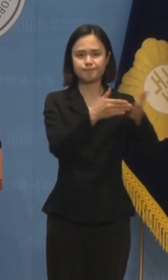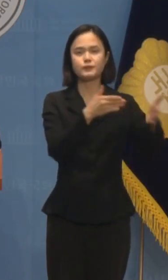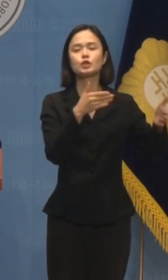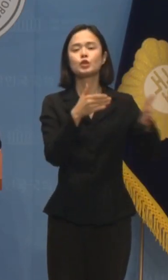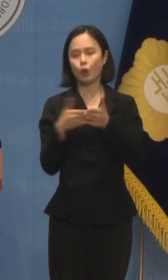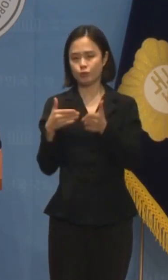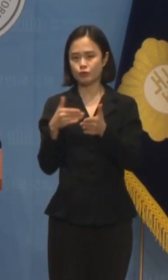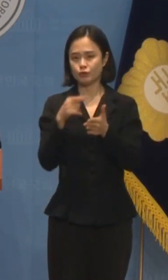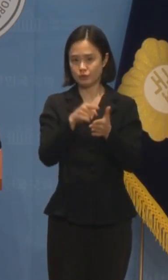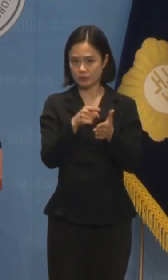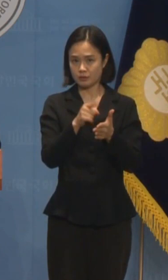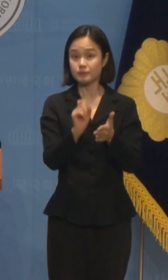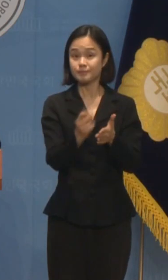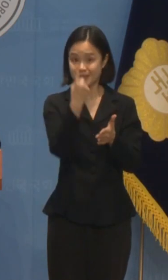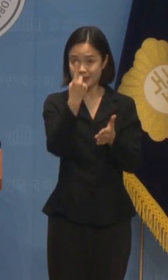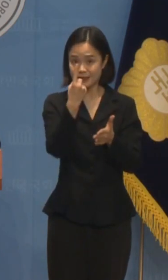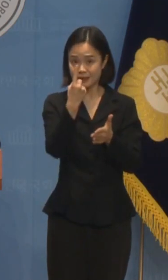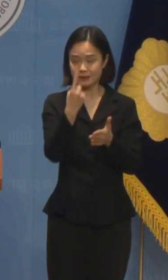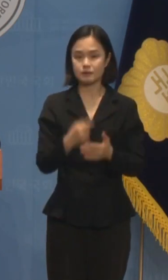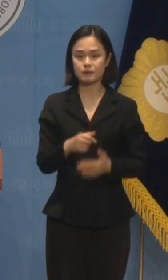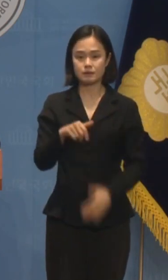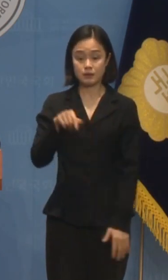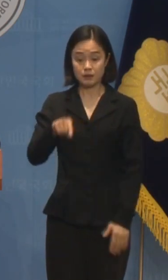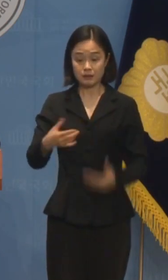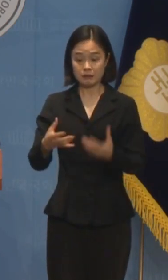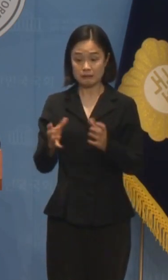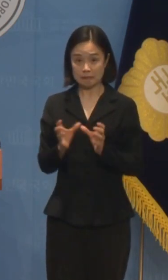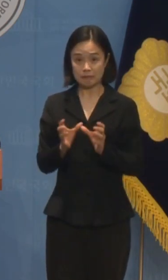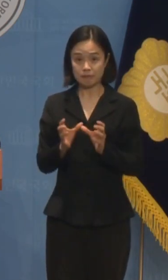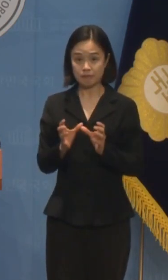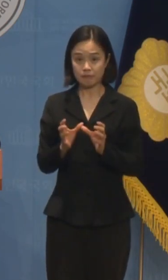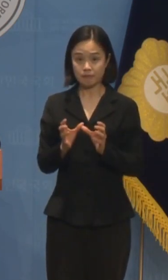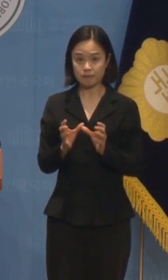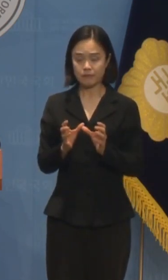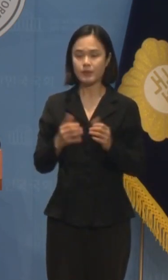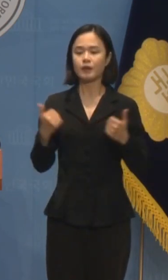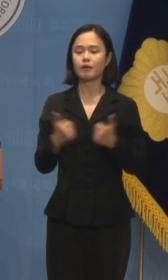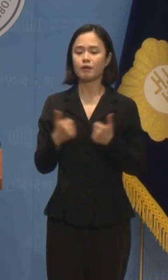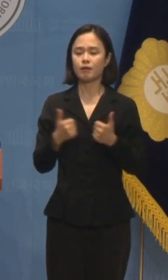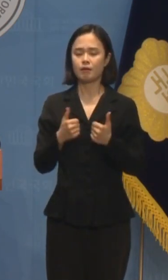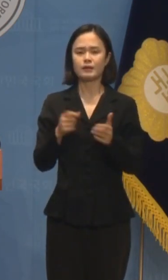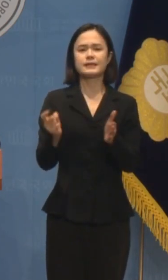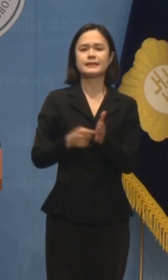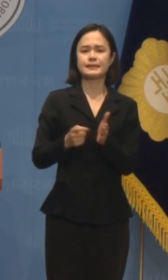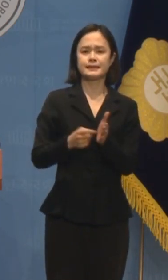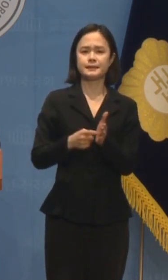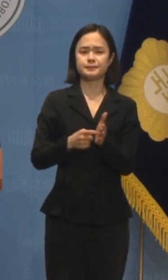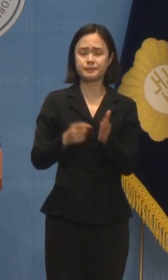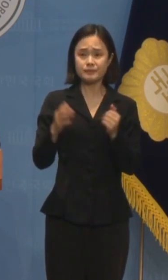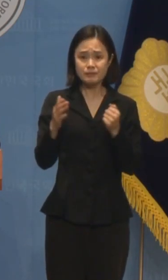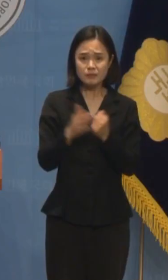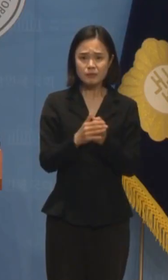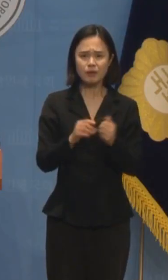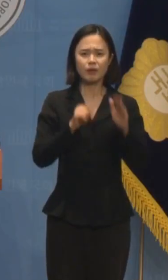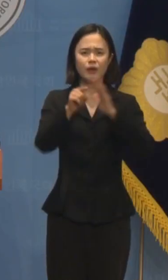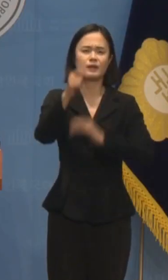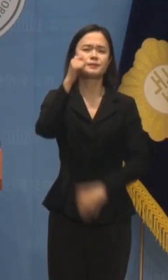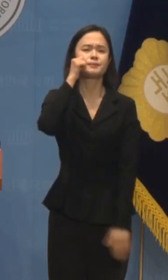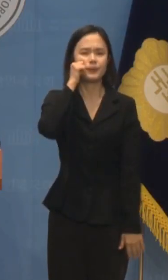의원 총회 일정이 잡혀서 당의 원내대표로서 의원 총회에 불참할 수가 없는 사정이 생겼습니다.